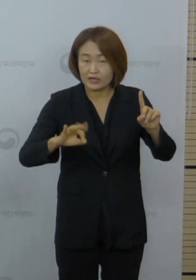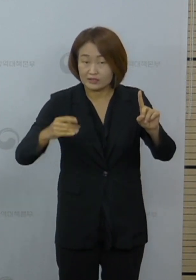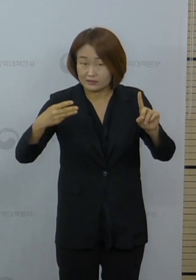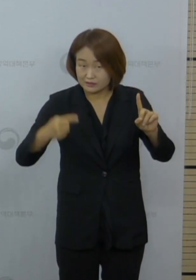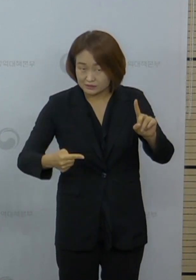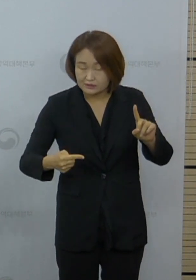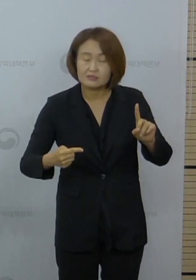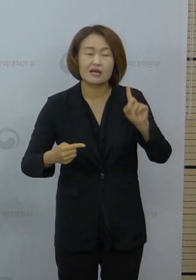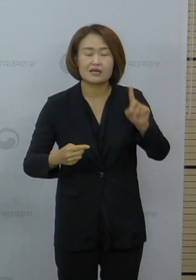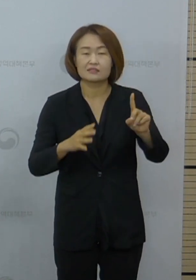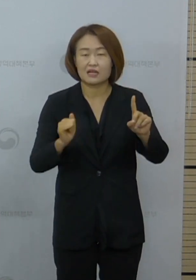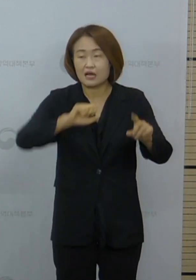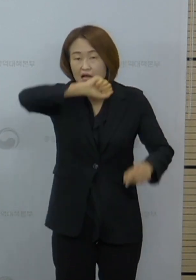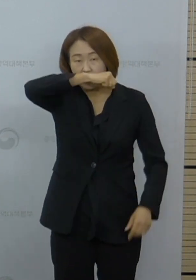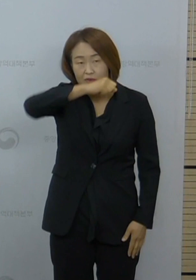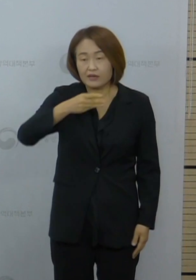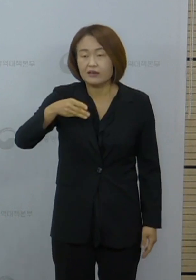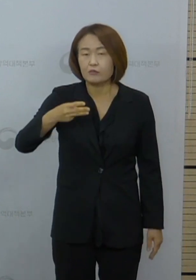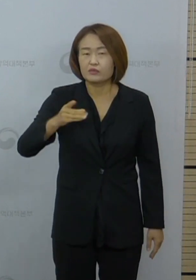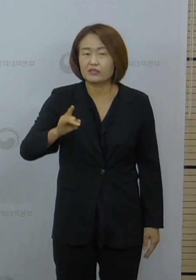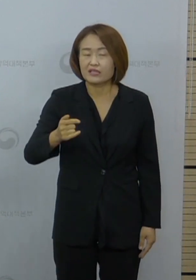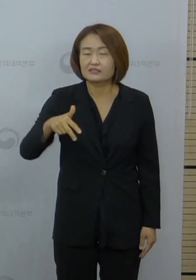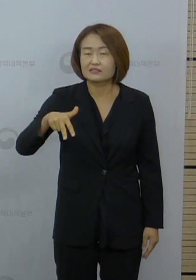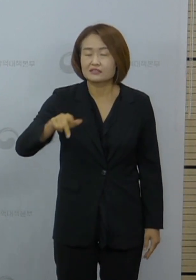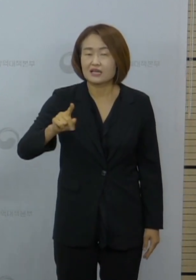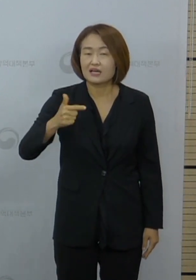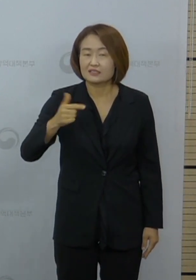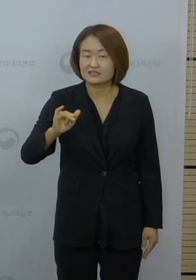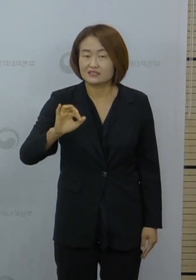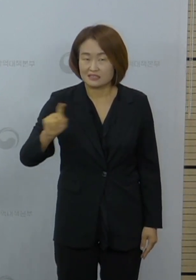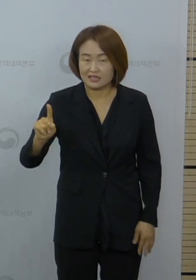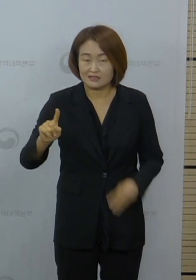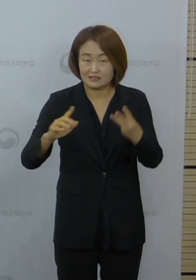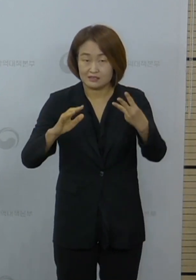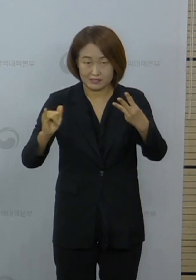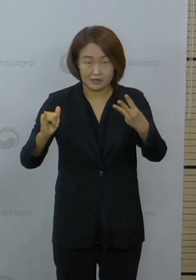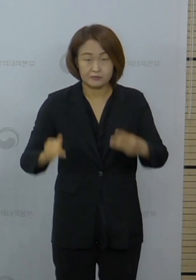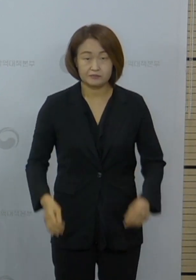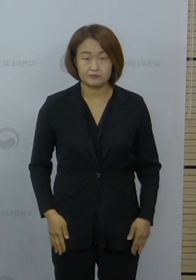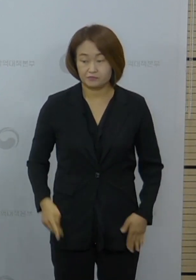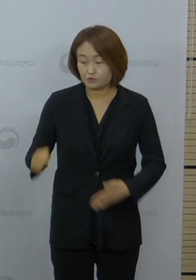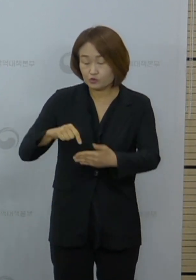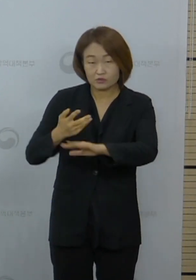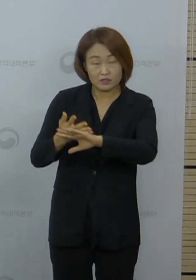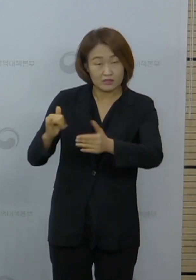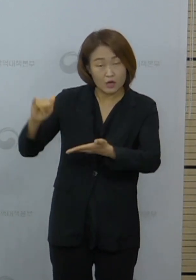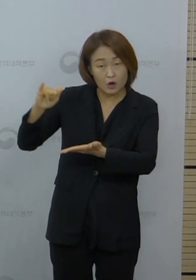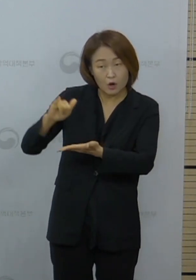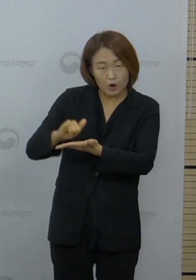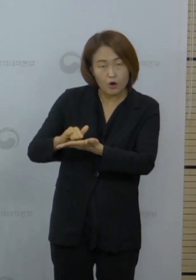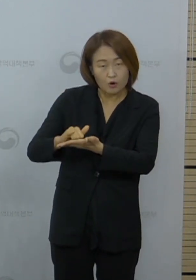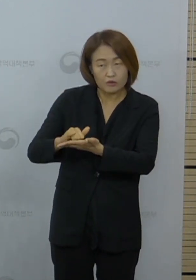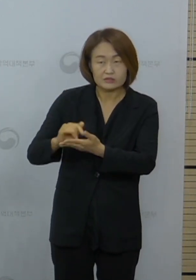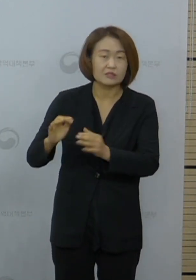그리고 아프리카의 탄자니아가 3명이었습니다. 이 중 외국인은 1명이었습니다.